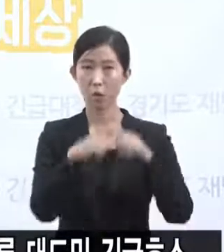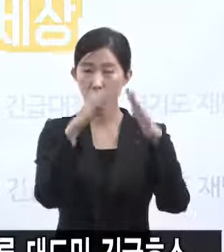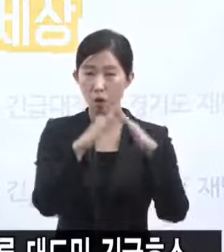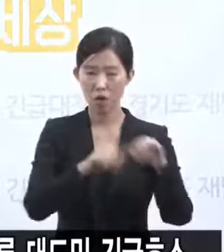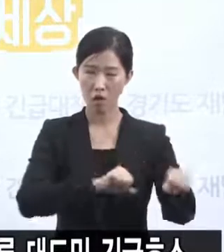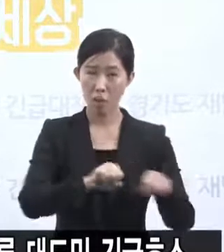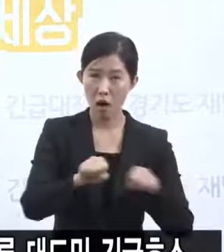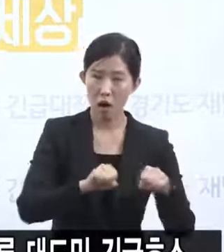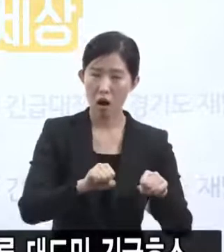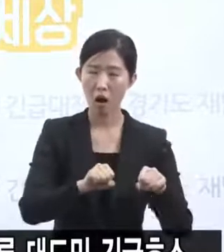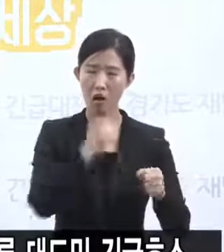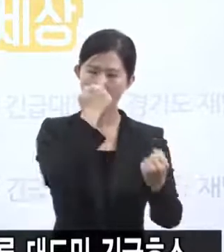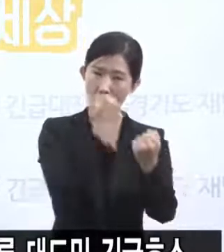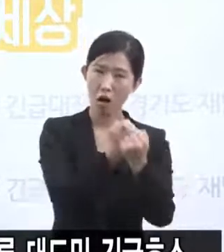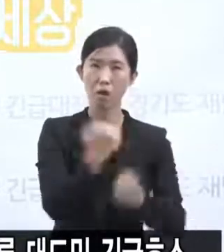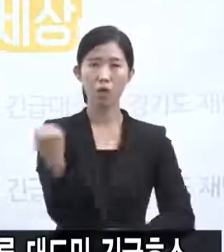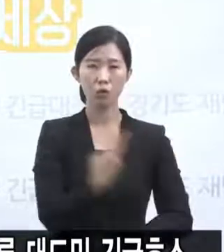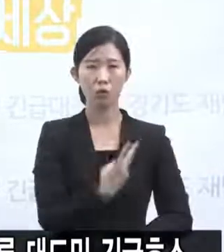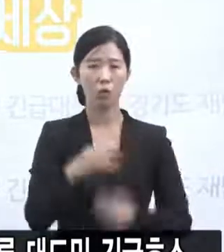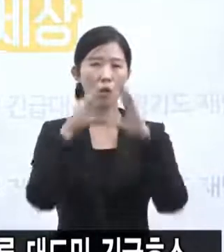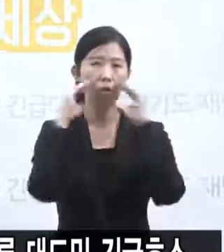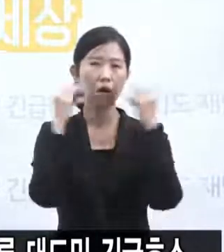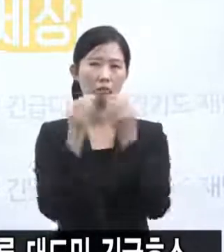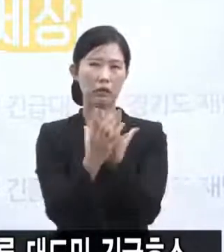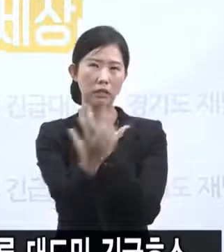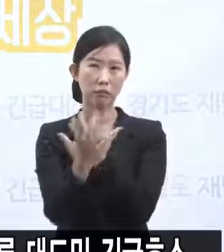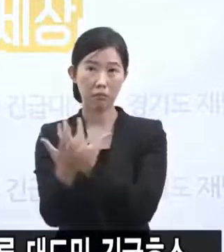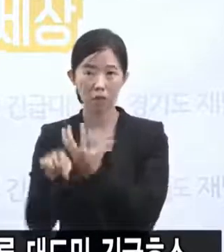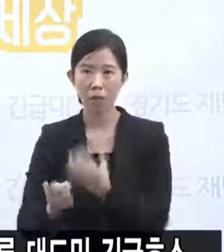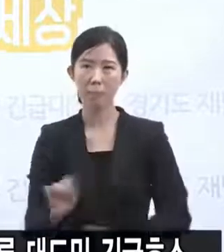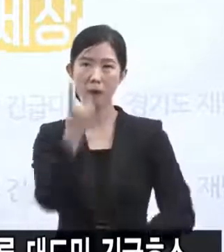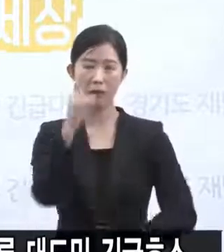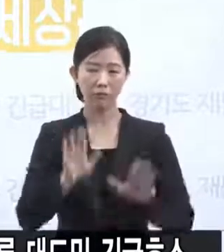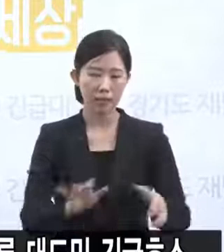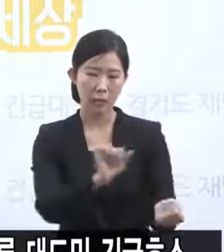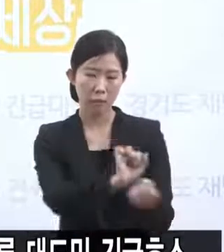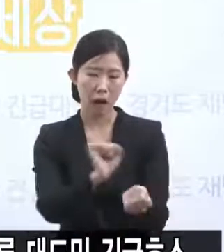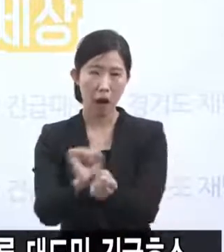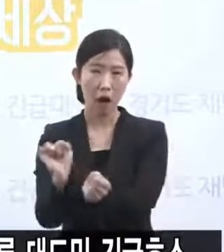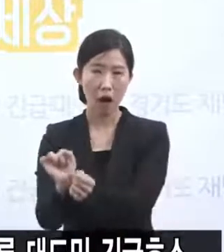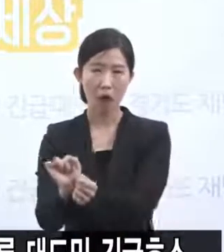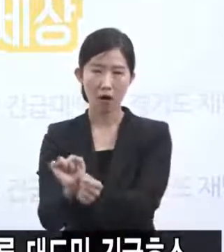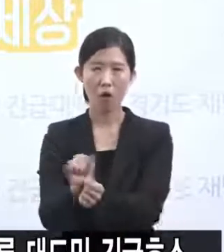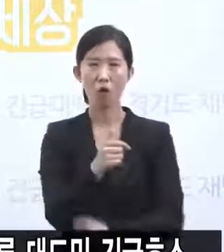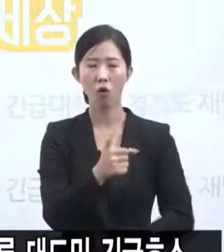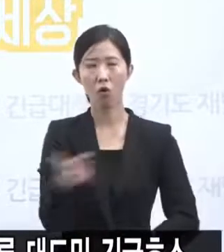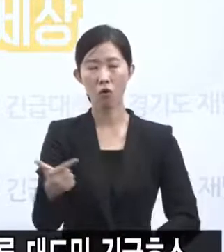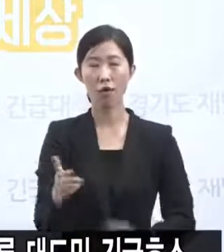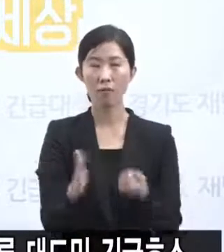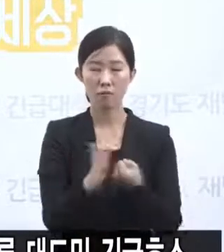활동과 광화문 일대 대규모 집회로 감염이 급격히 확산되고 있어서 의료 역량